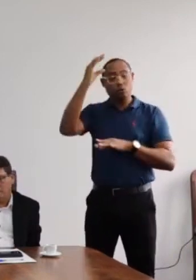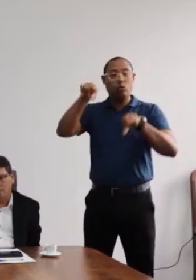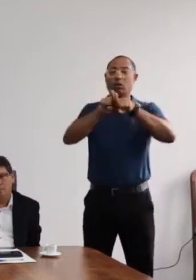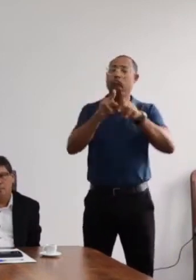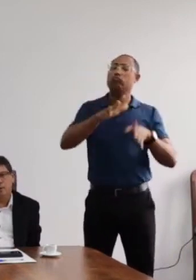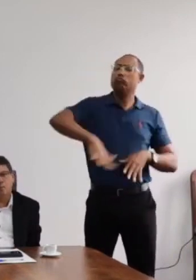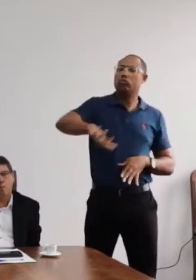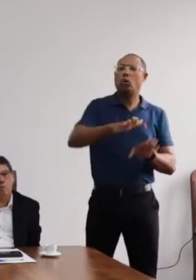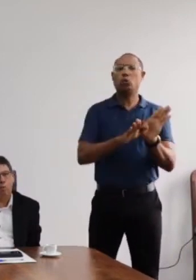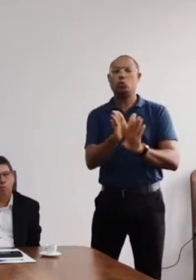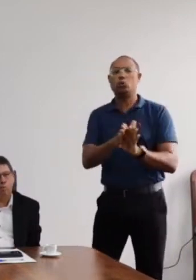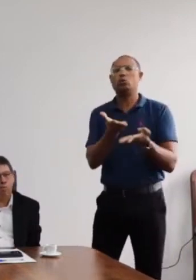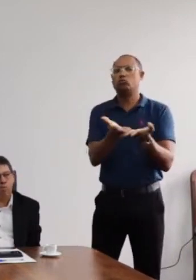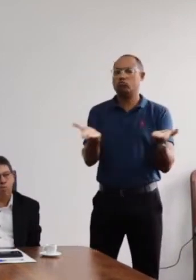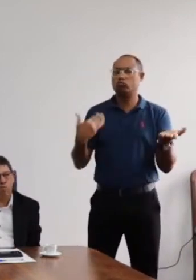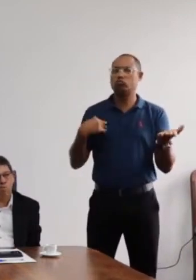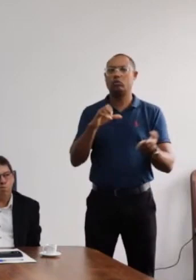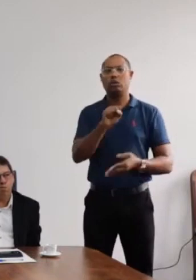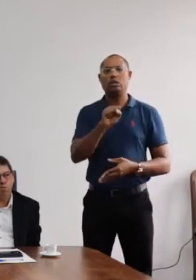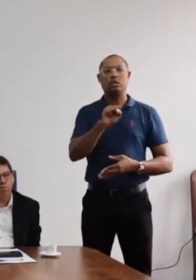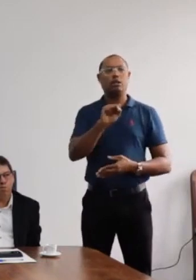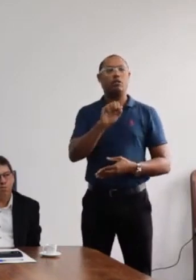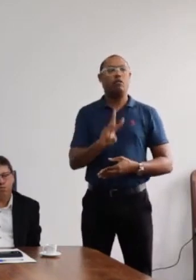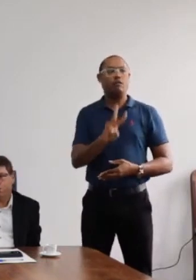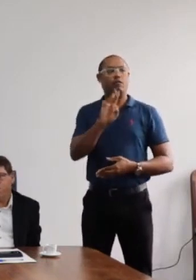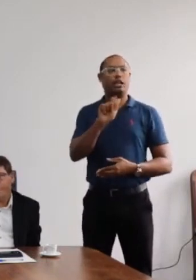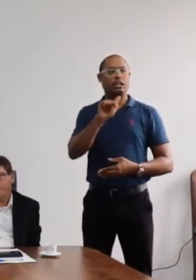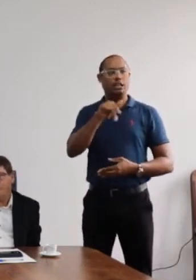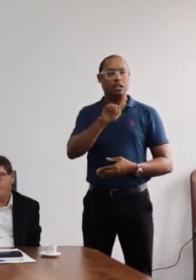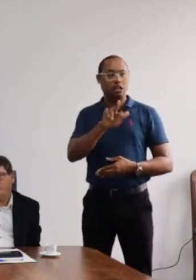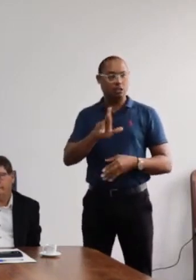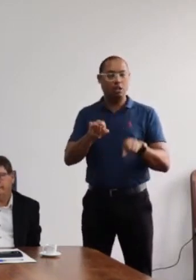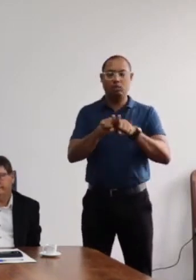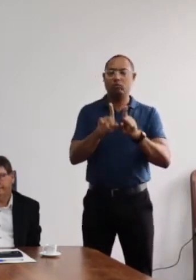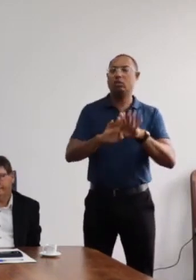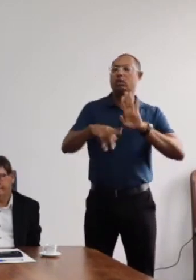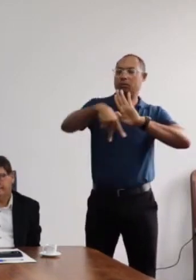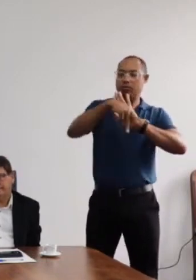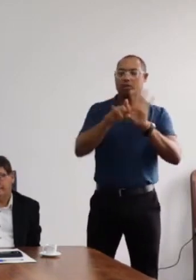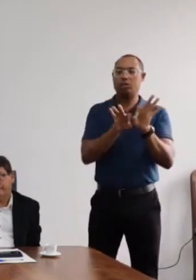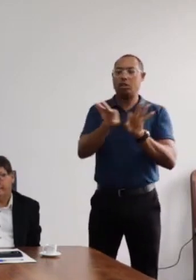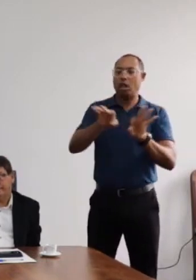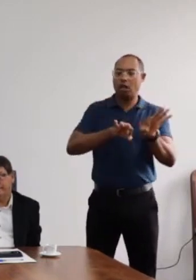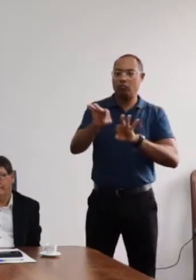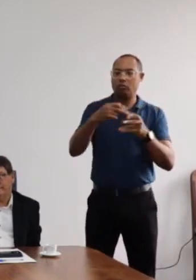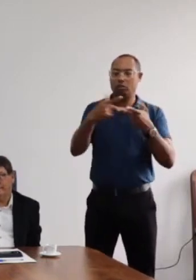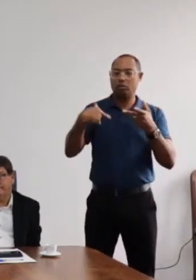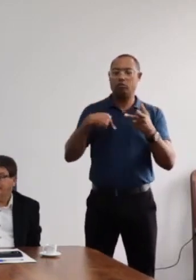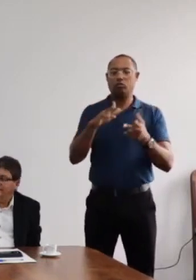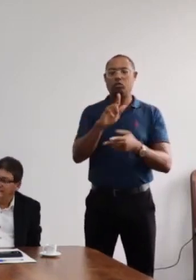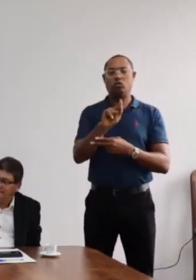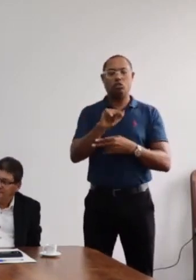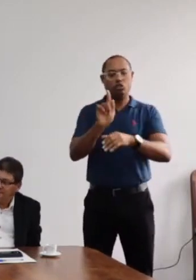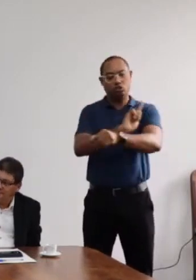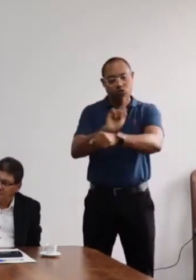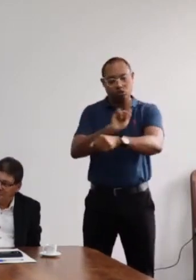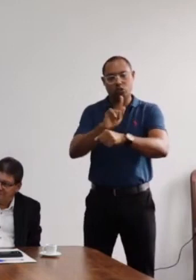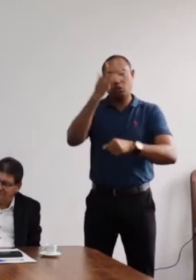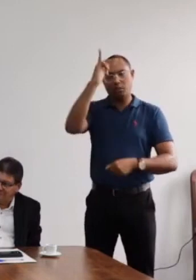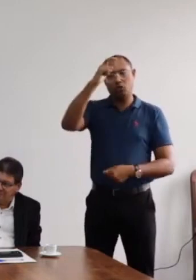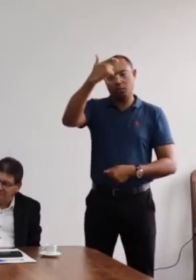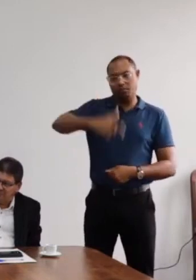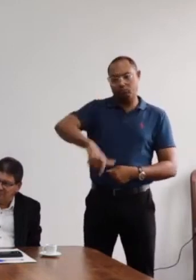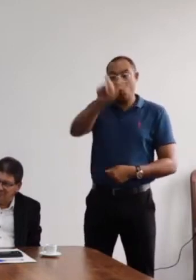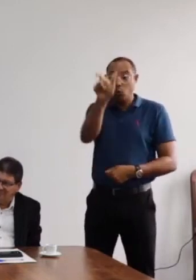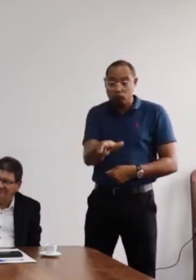e o conselheiro servidor Wagner Tavares, pro-reitor da Pro-reitoria de Gestão de Pessoas.